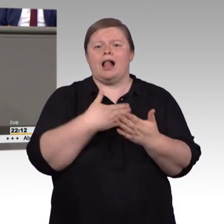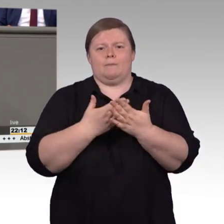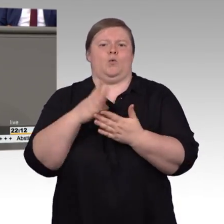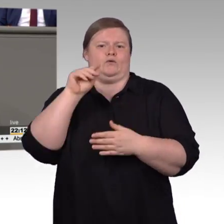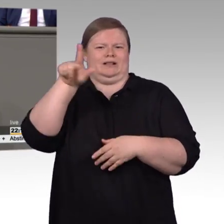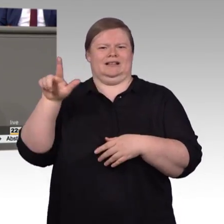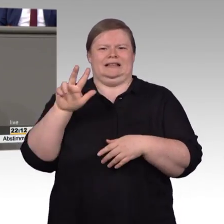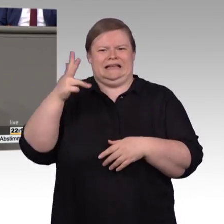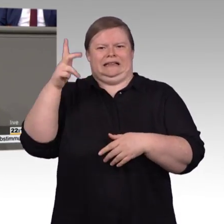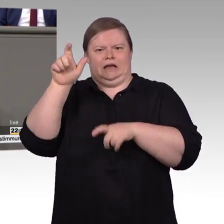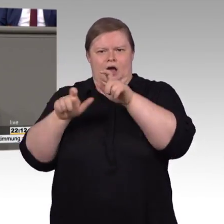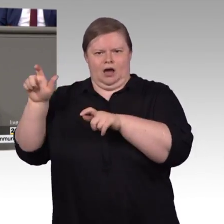wenn Facebook die Möglichkeit dazu bietet.